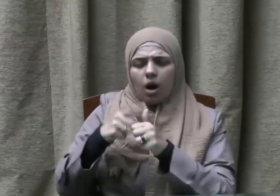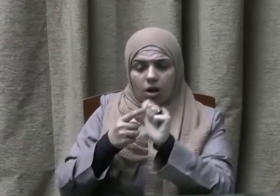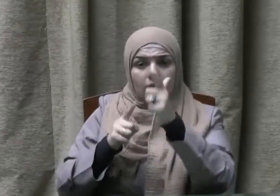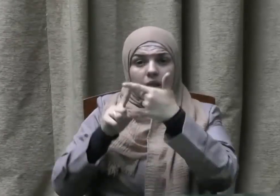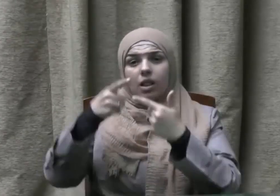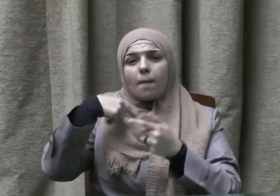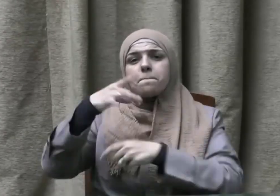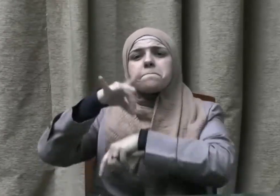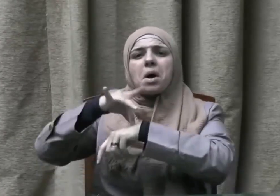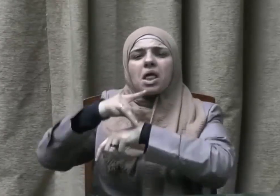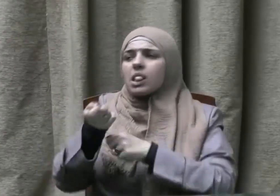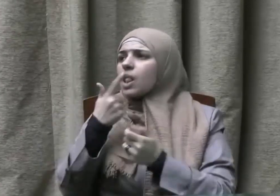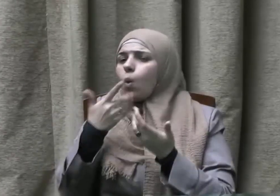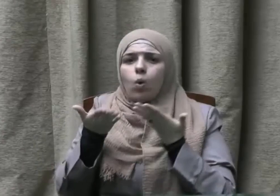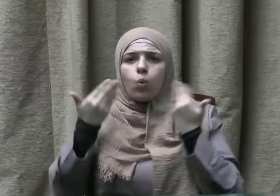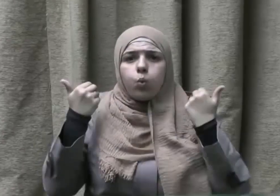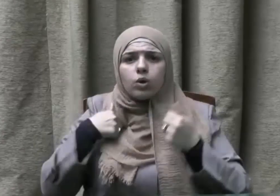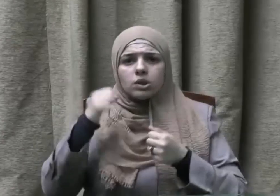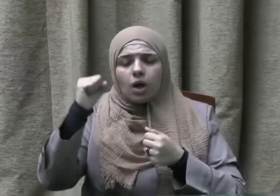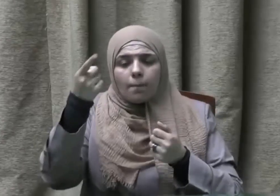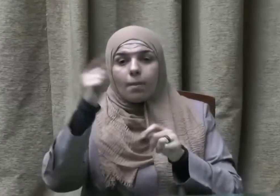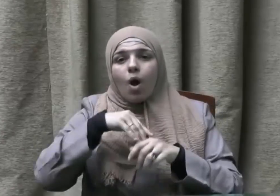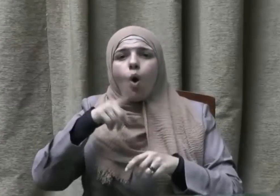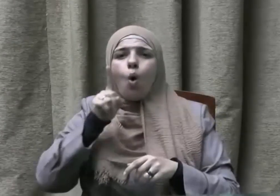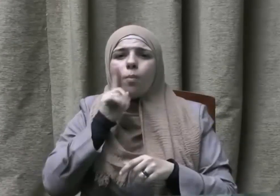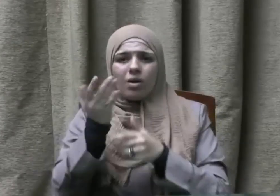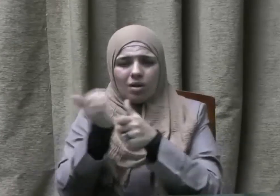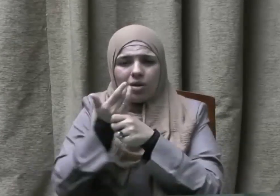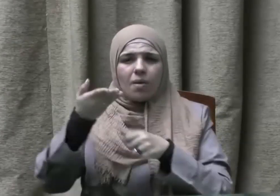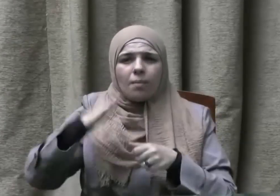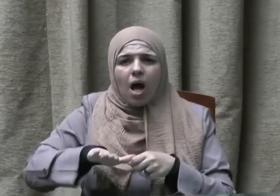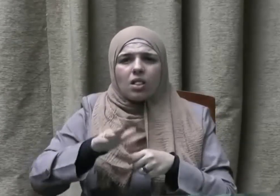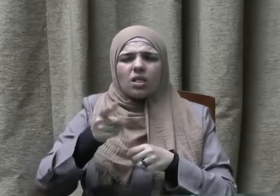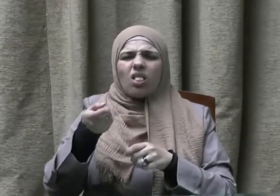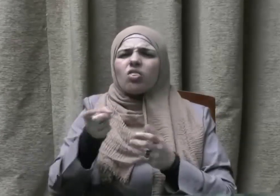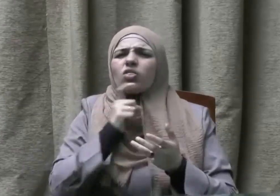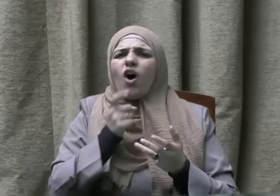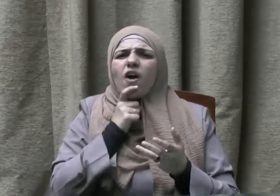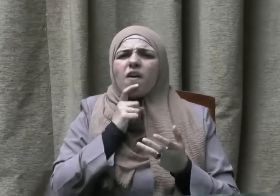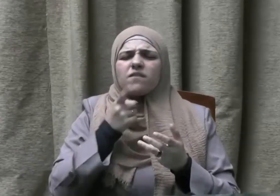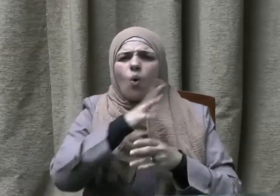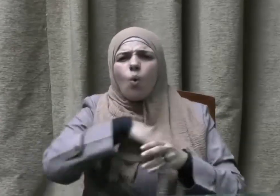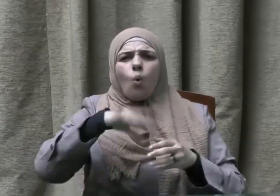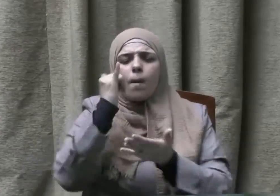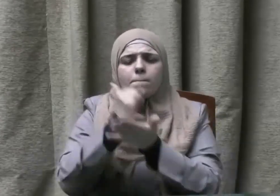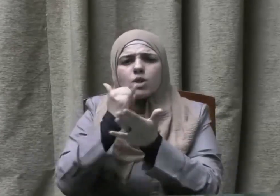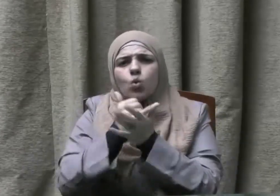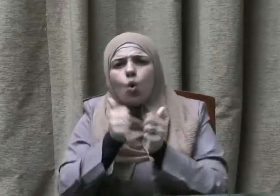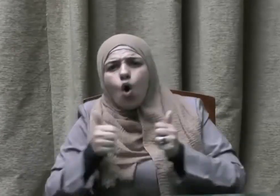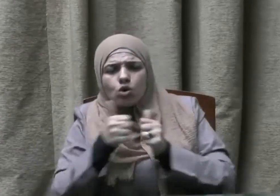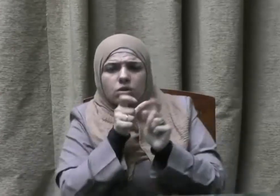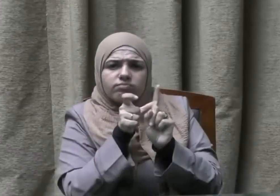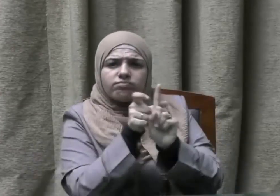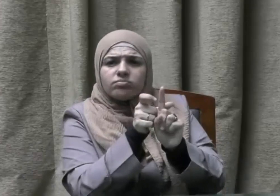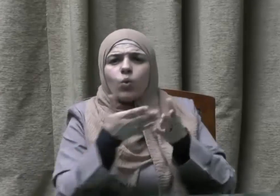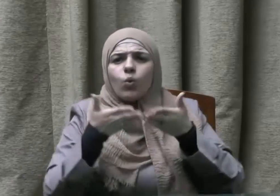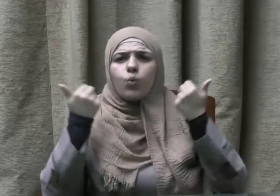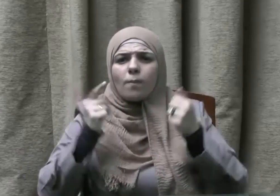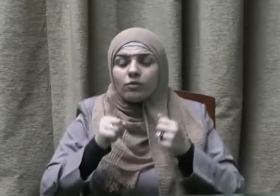التي إذا قام بها البعض سقطت عن الباقين وإن لم يقم بها أحد آثم